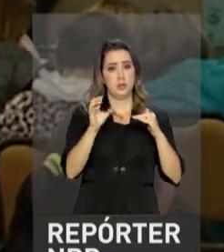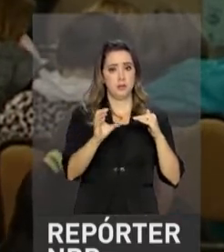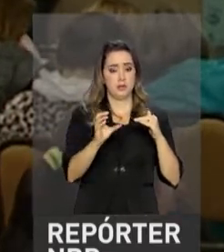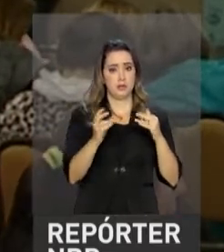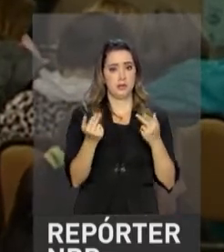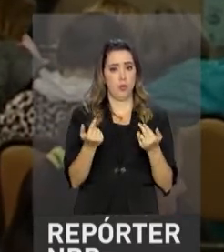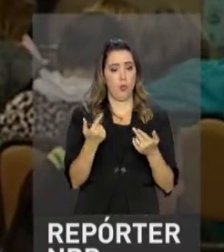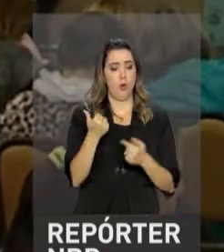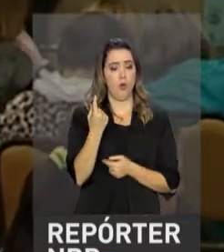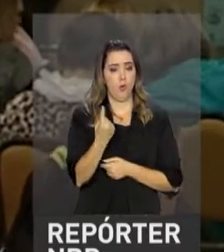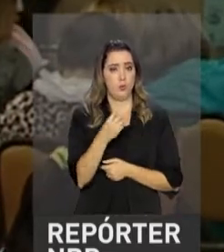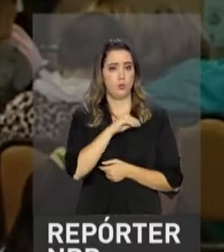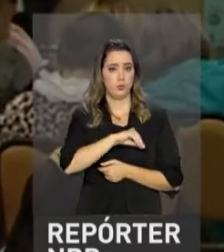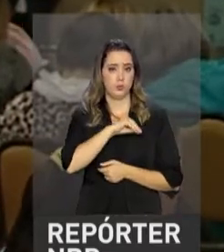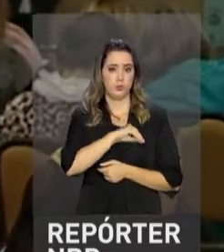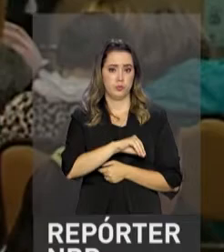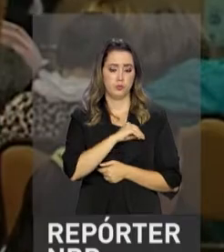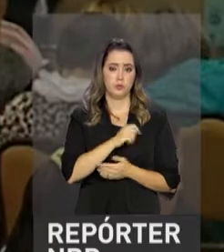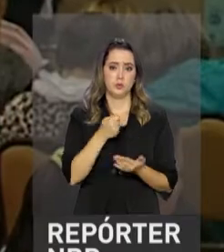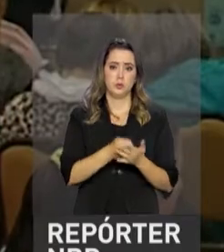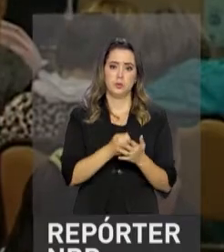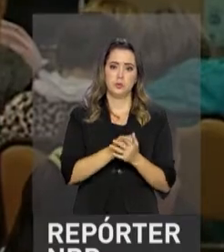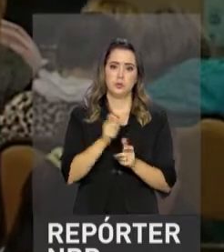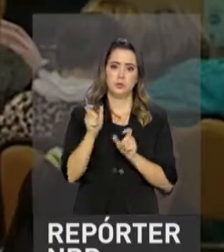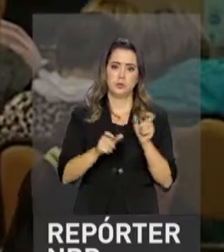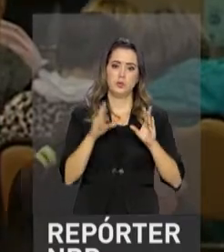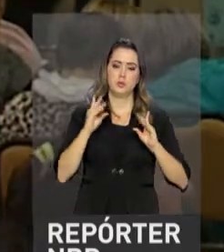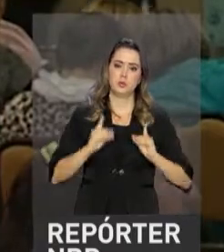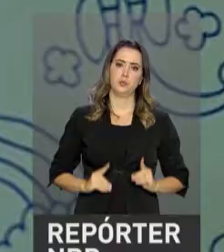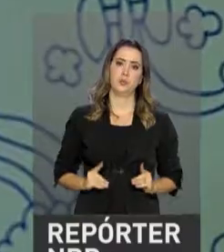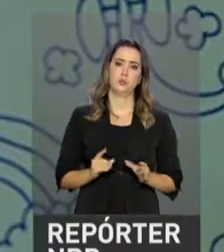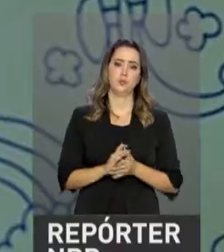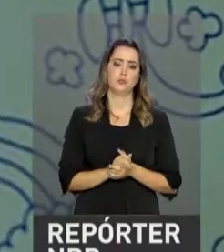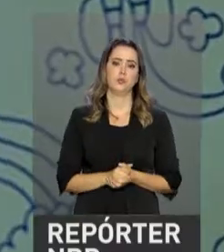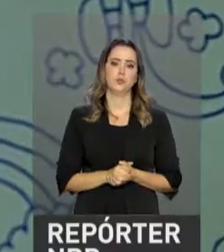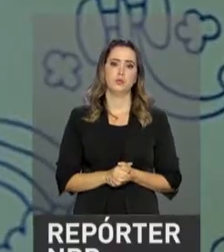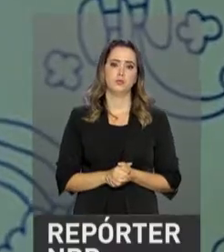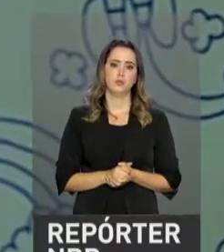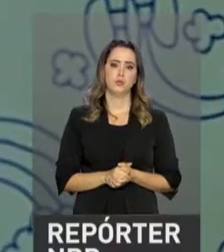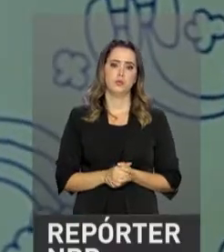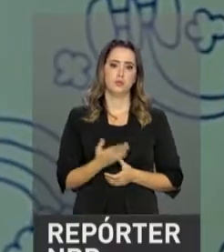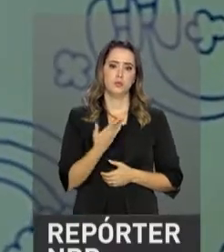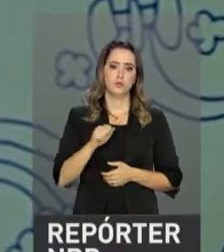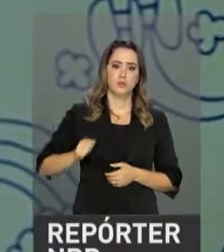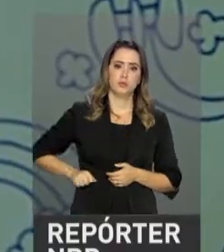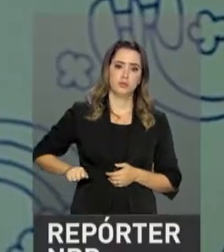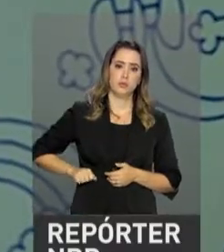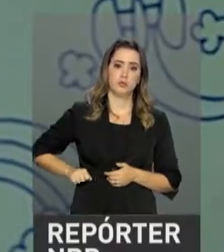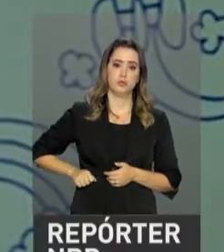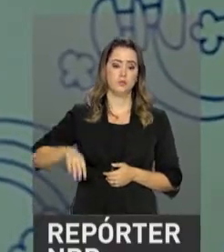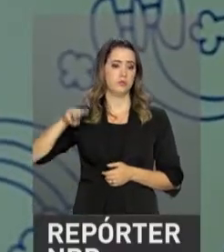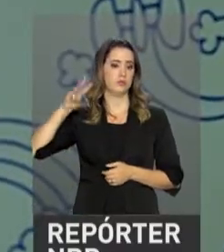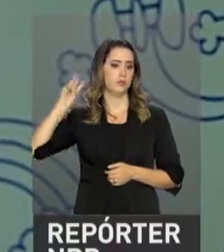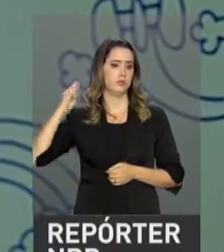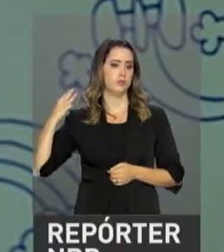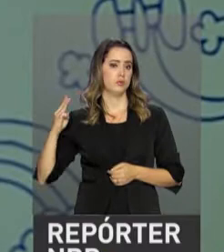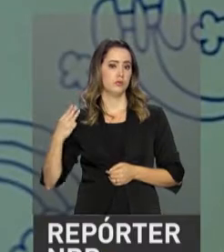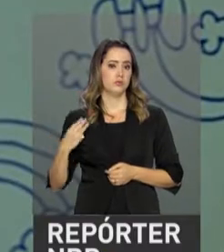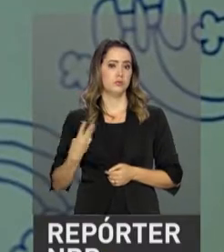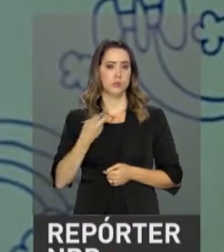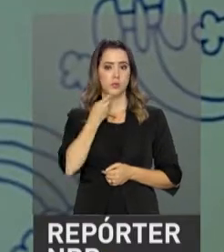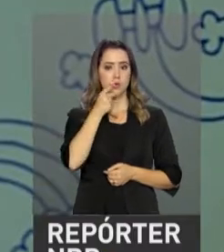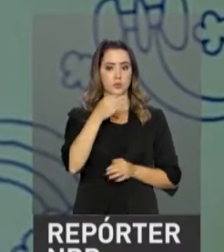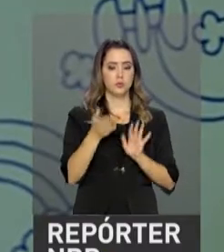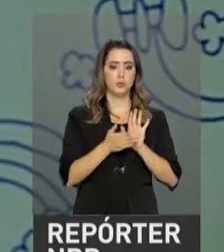que equivale a um salário mínimo e é pago para pessoas com deficiência. A embaixadora do programa, a primeira-dama Marcela Temer,